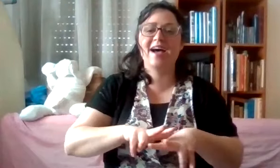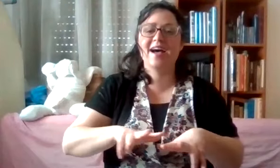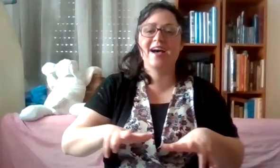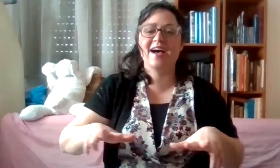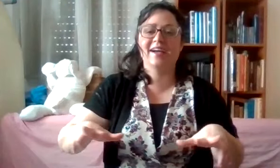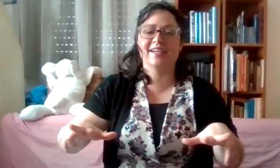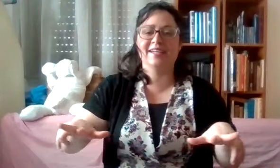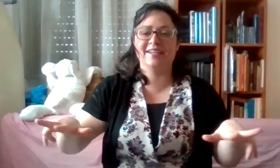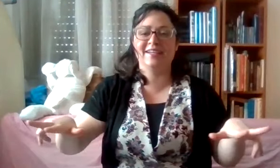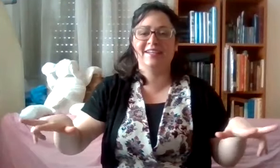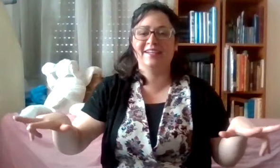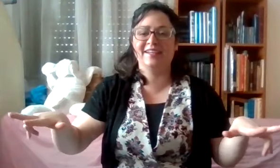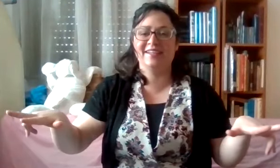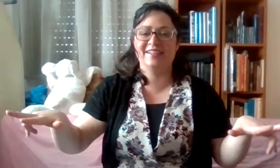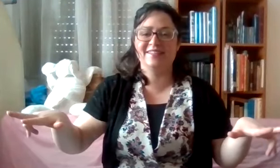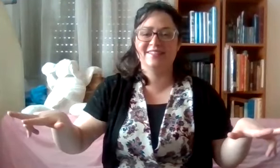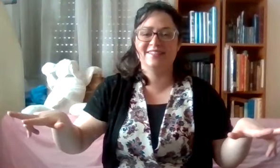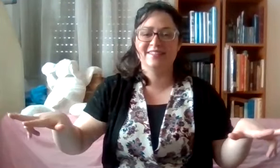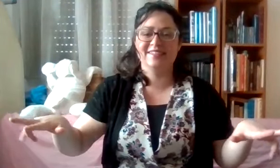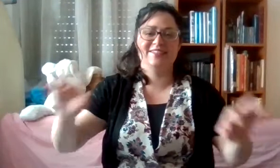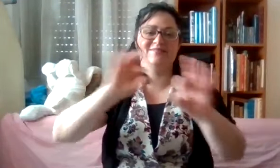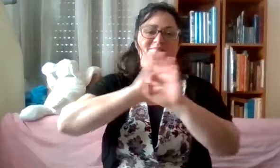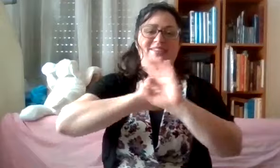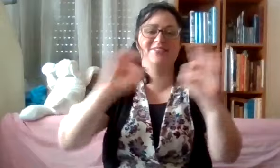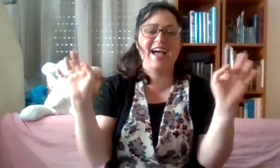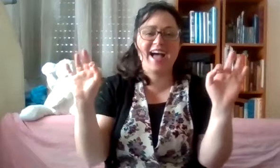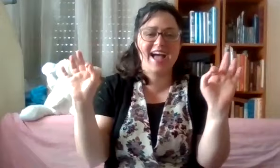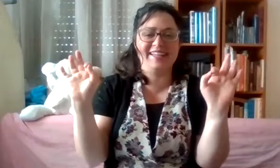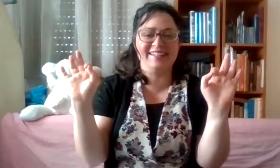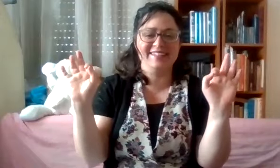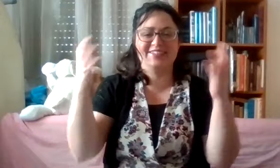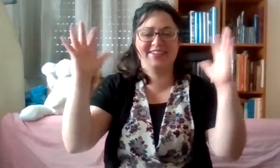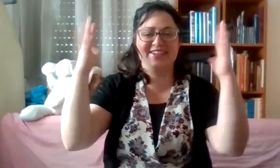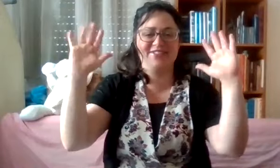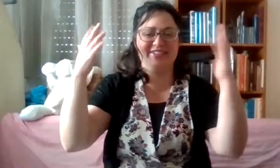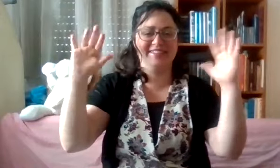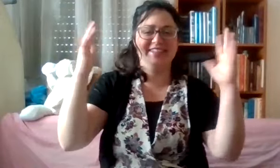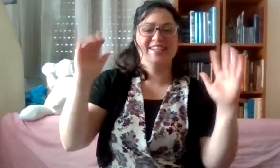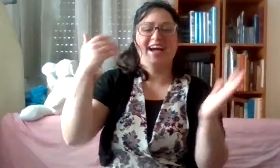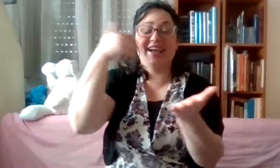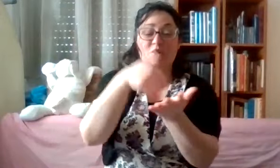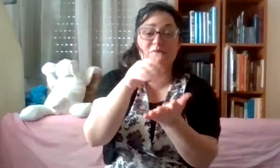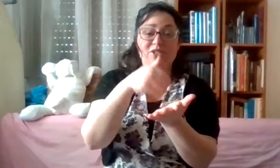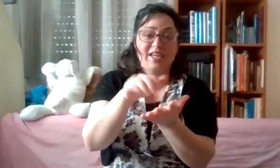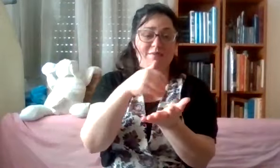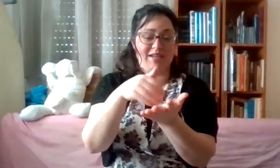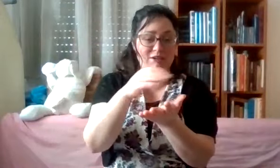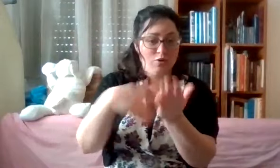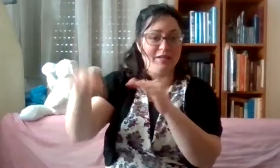שבשמיים ובארץ. מצוין. כל הכבוד. אנחנו ממשיכים. אנחנו עולים.